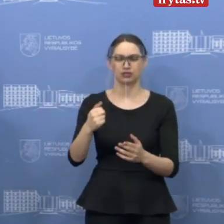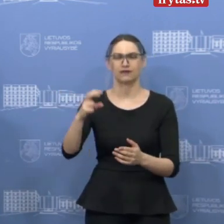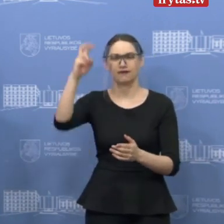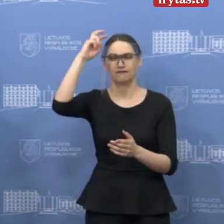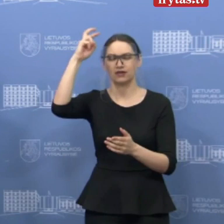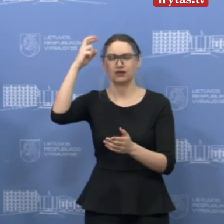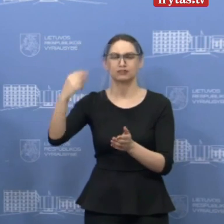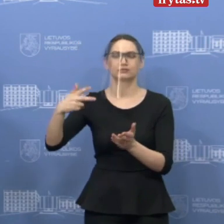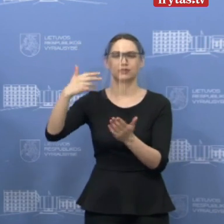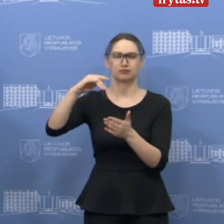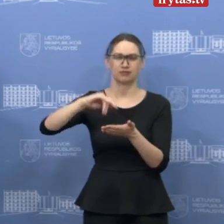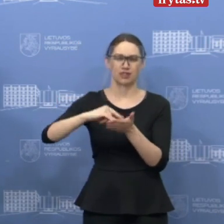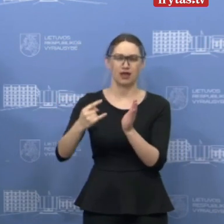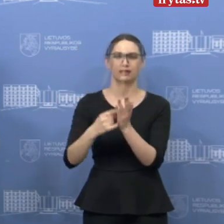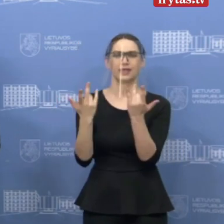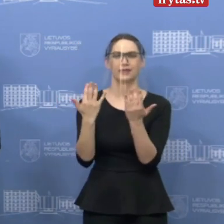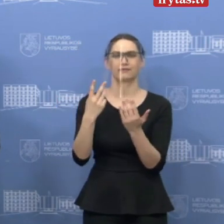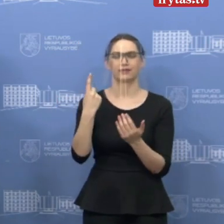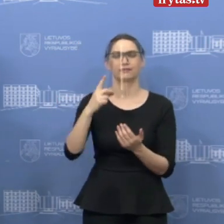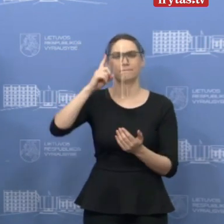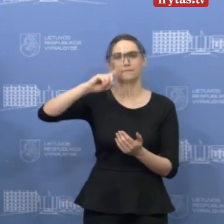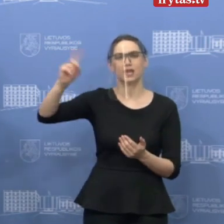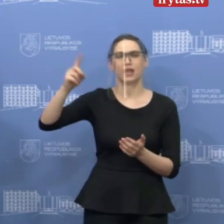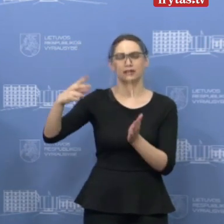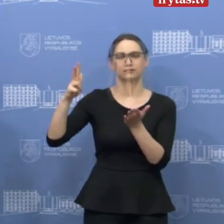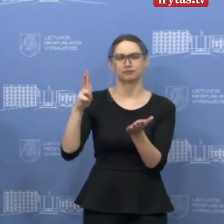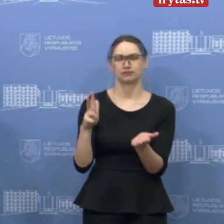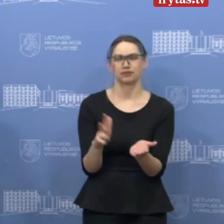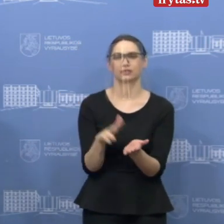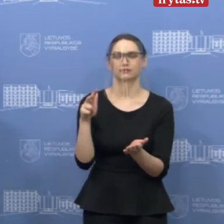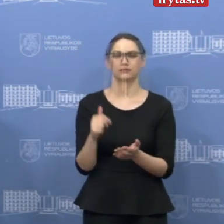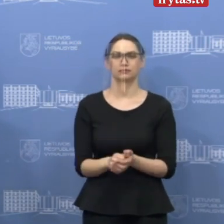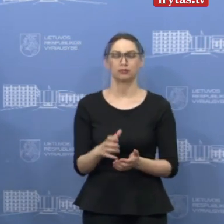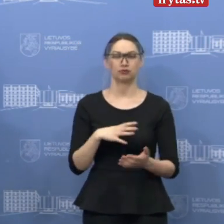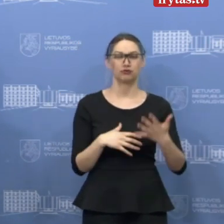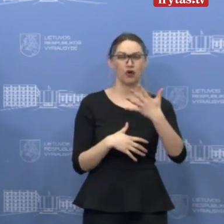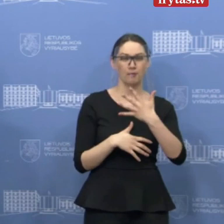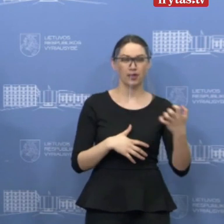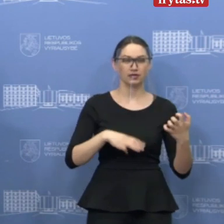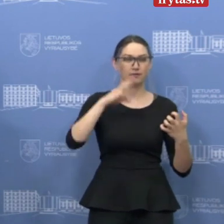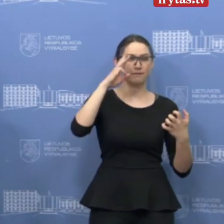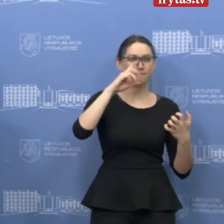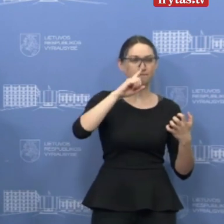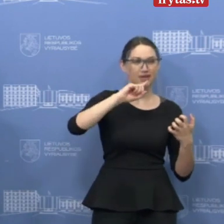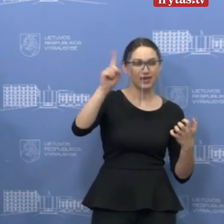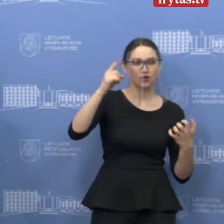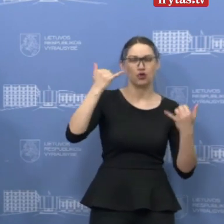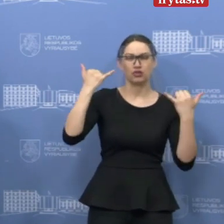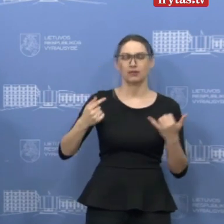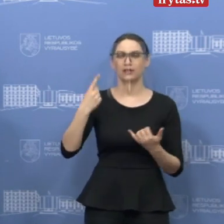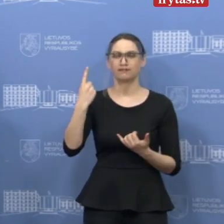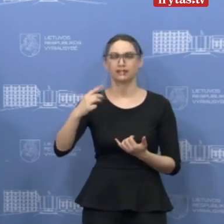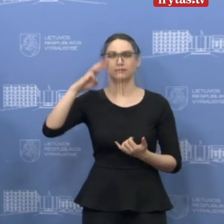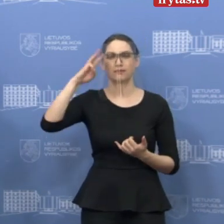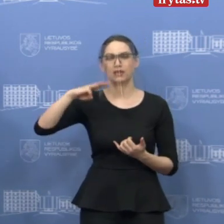Ir kartu pačią visą apimtį į sumą nuo daugiau negu 500 milijonų iki daugiau negu vienu